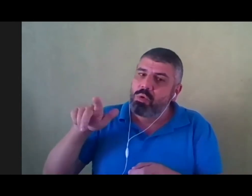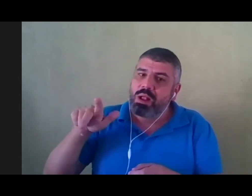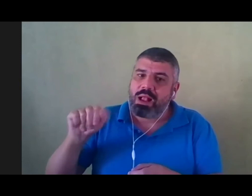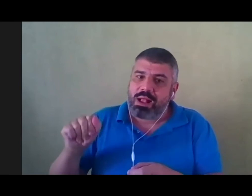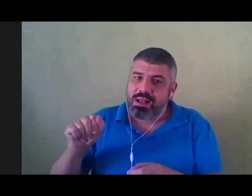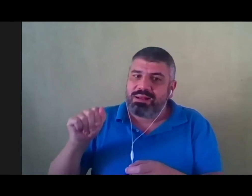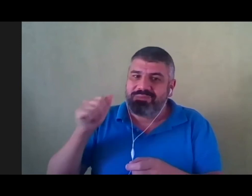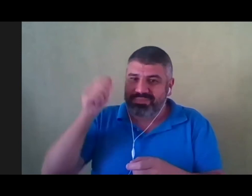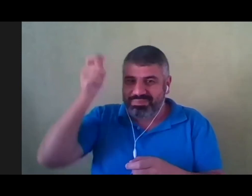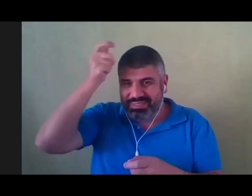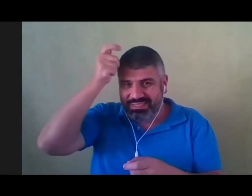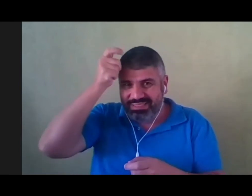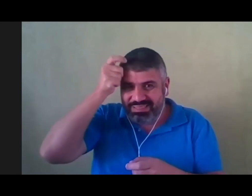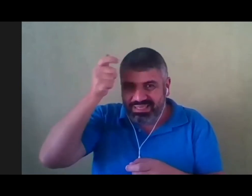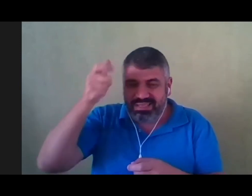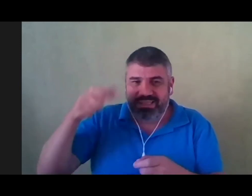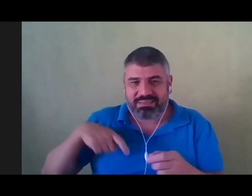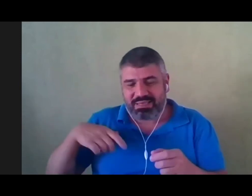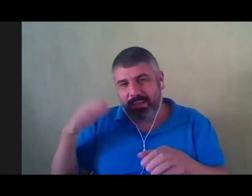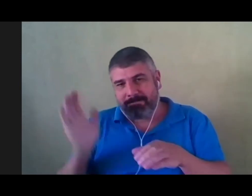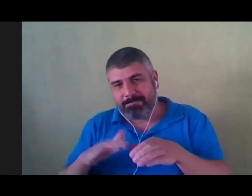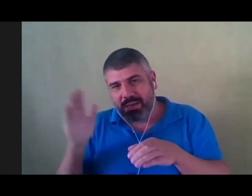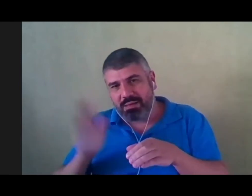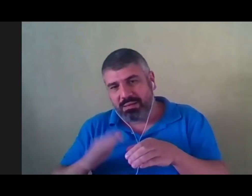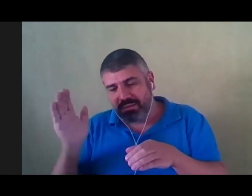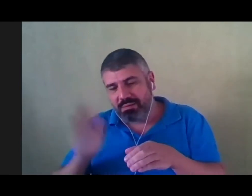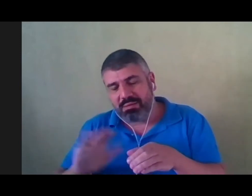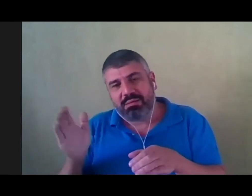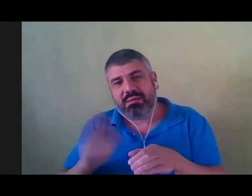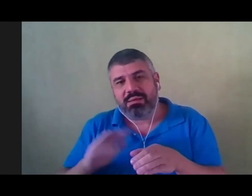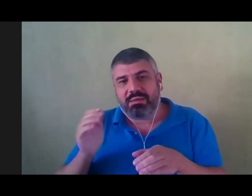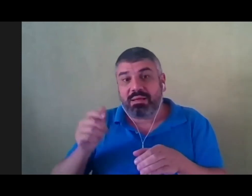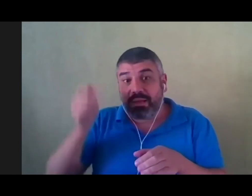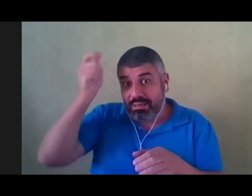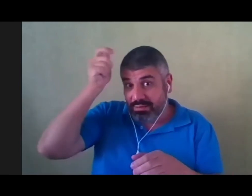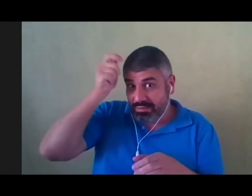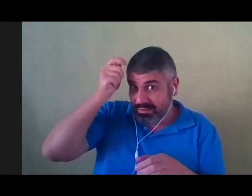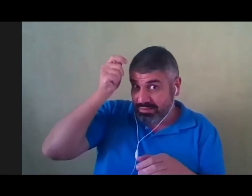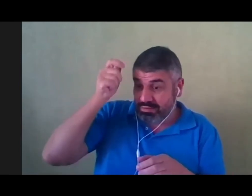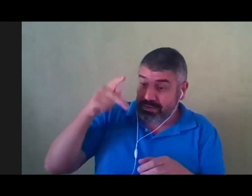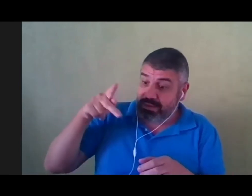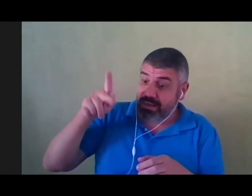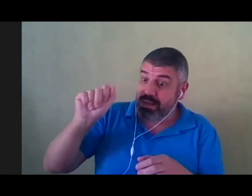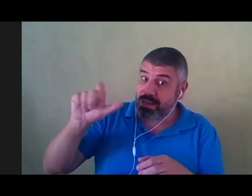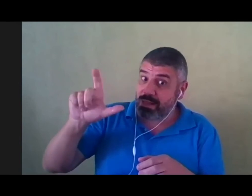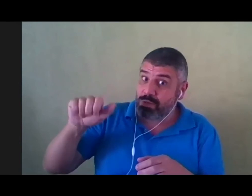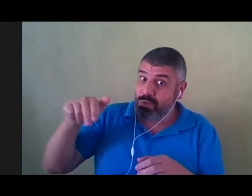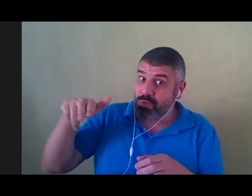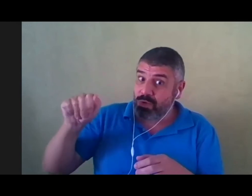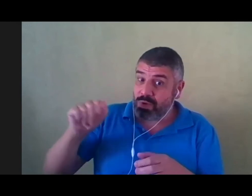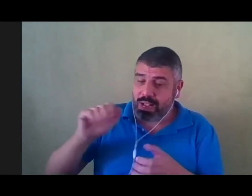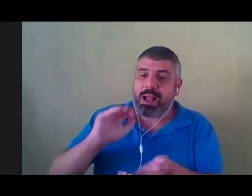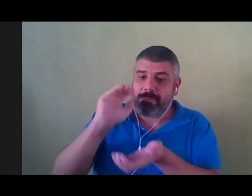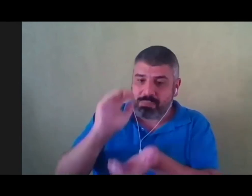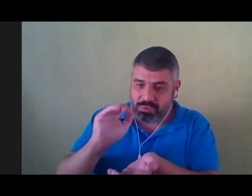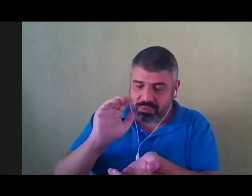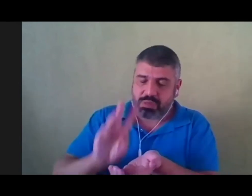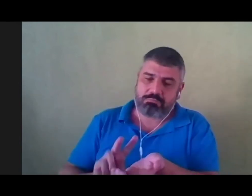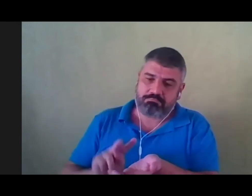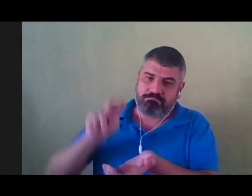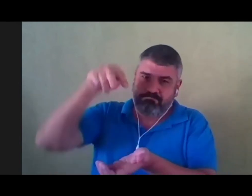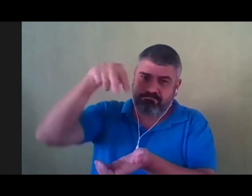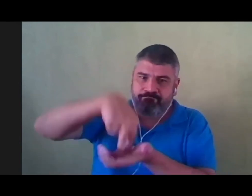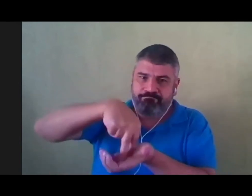Coroando, abatucada. Calunga, minha princesa. A boneca levantada.